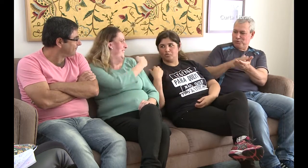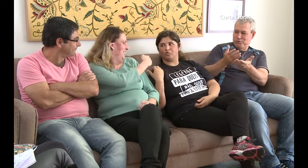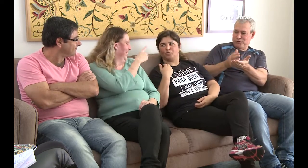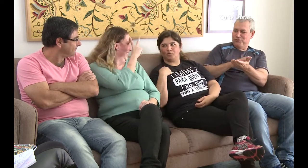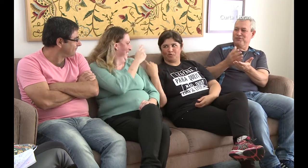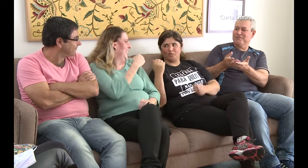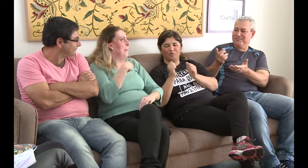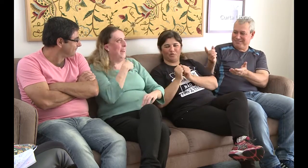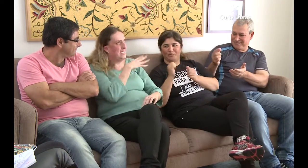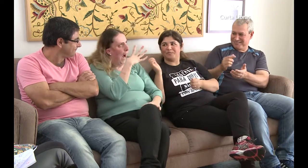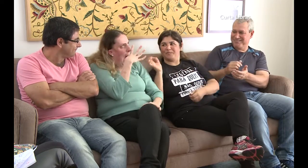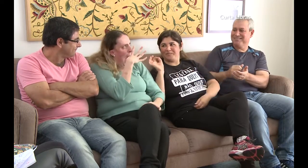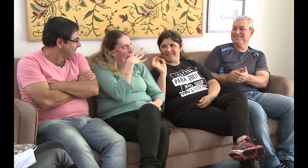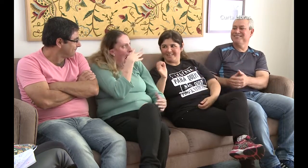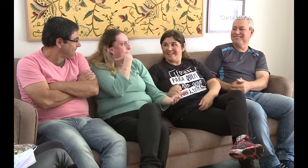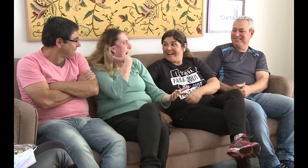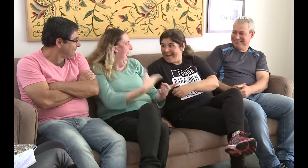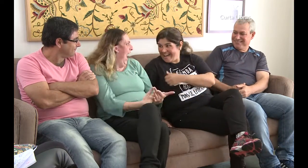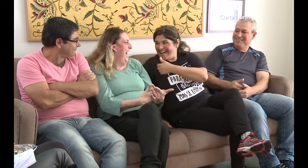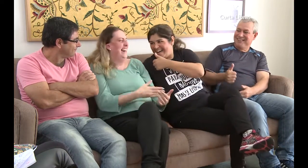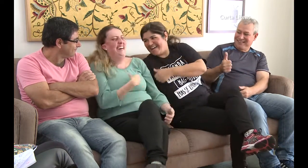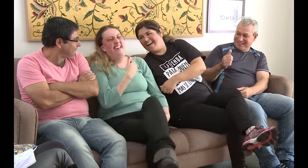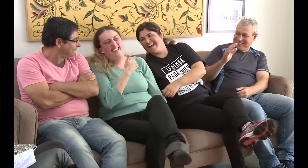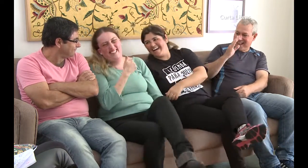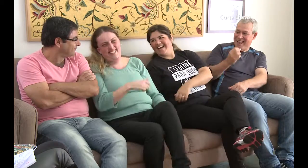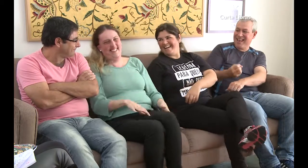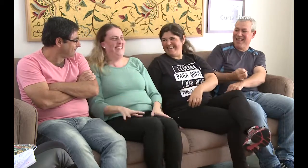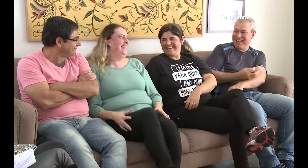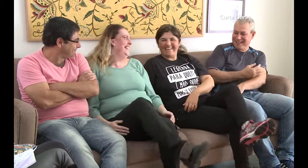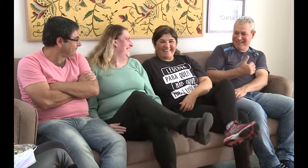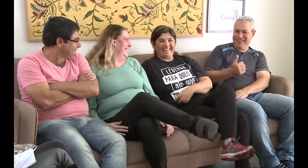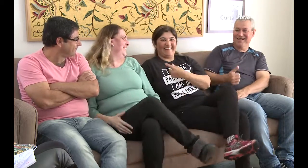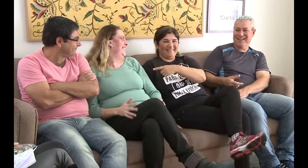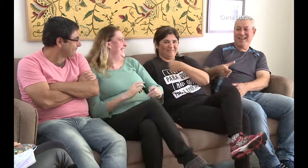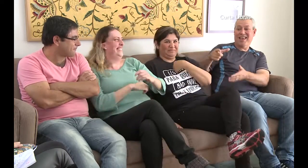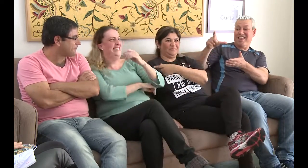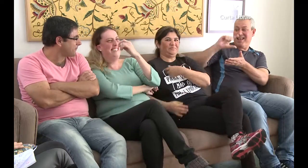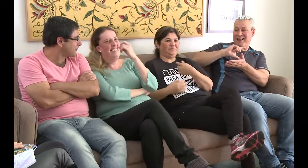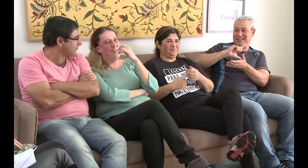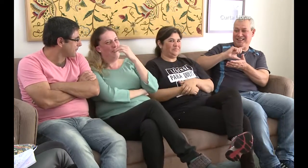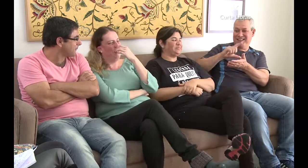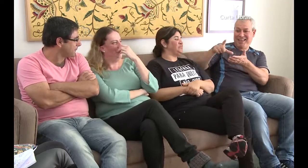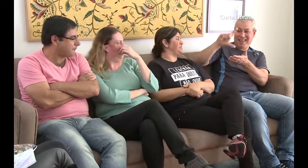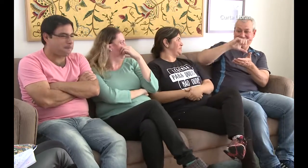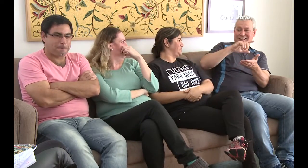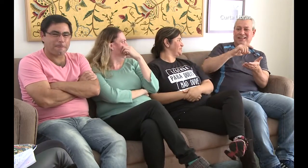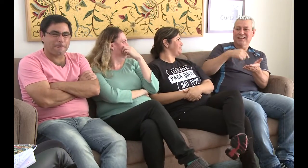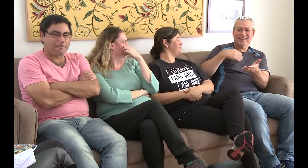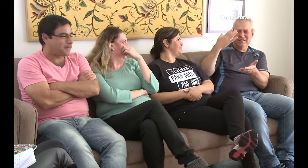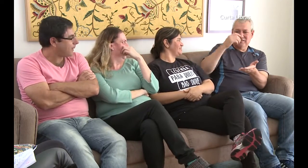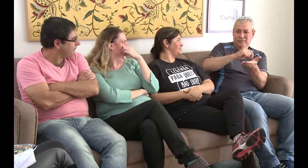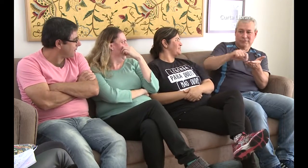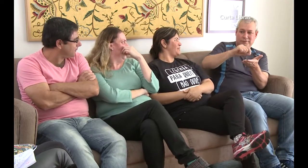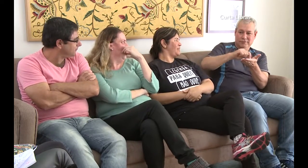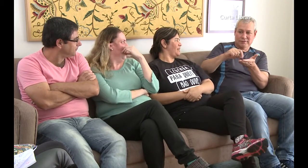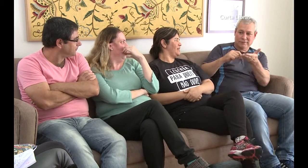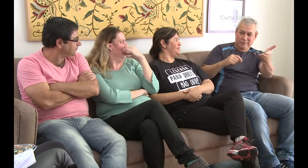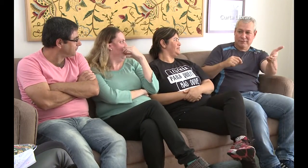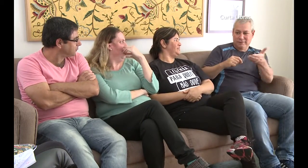Lembra, Maite, uma vez você nos acompanhou? Sim, o médico ficou admirado, foi muito engraçado. Antes eu usava bilhetinhos com o médico, mas era muito